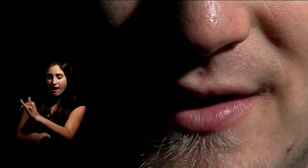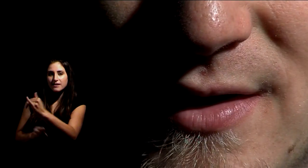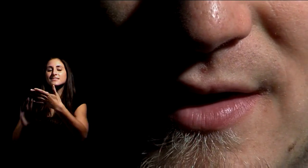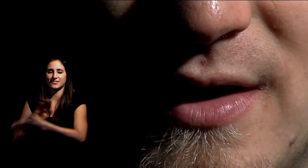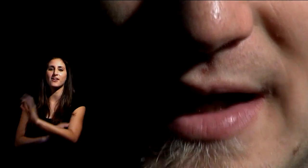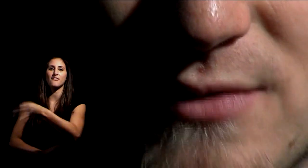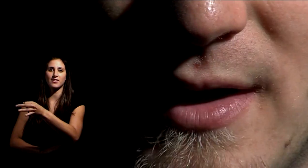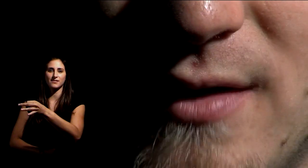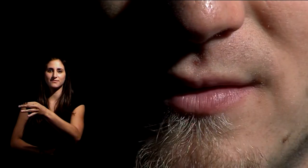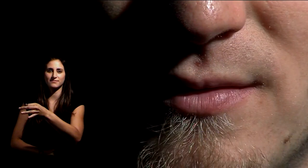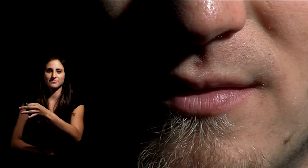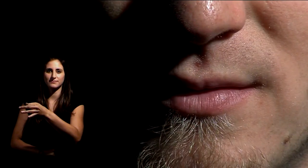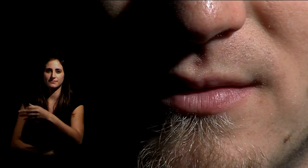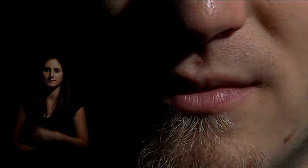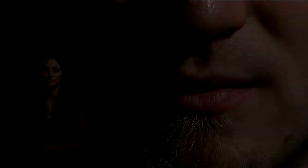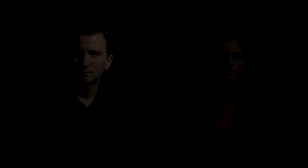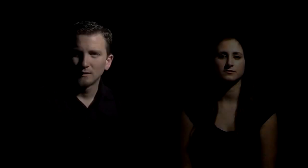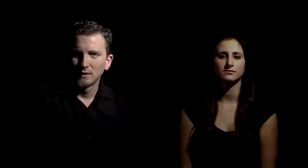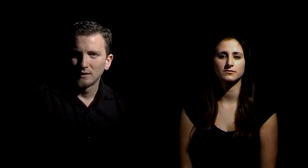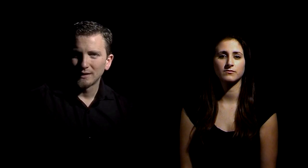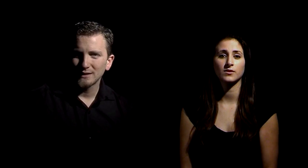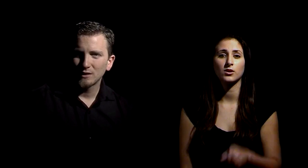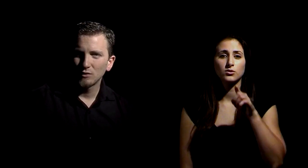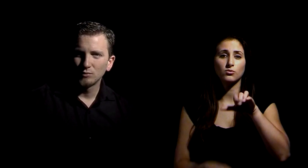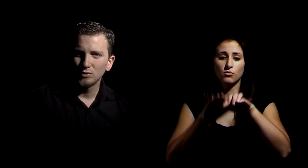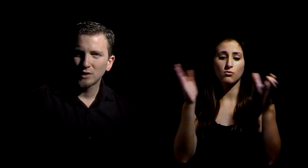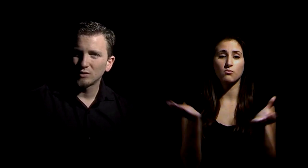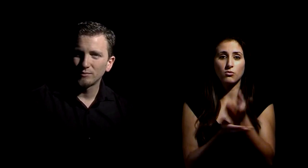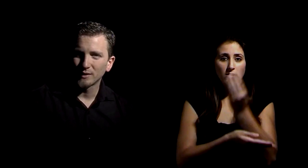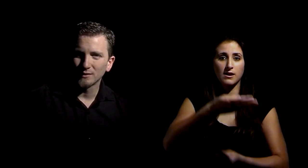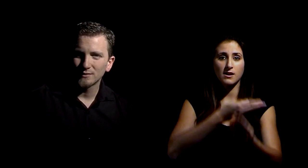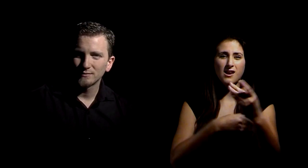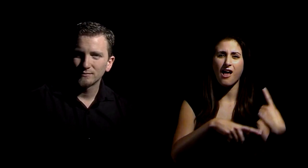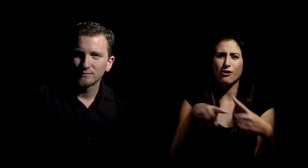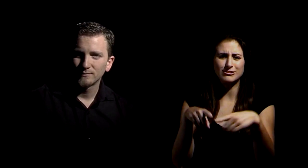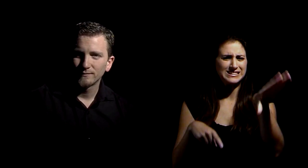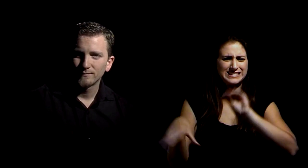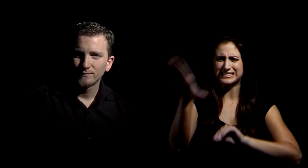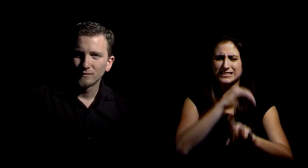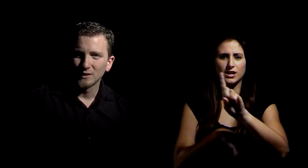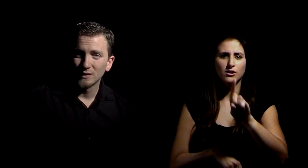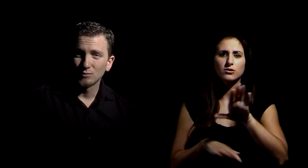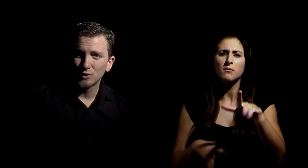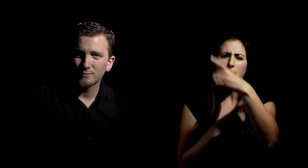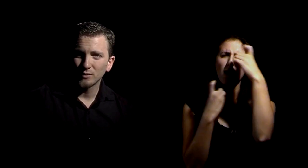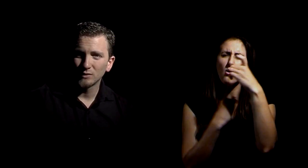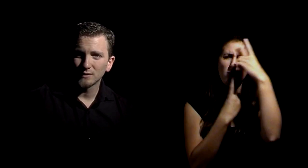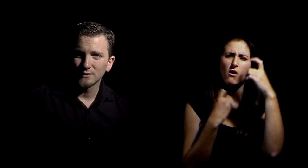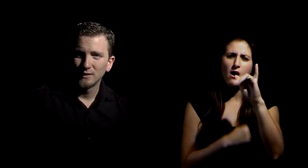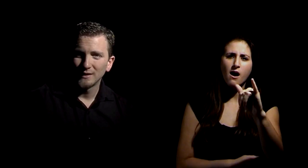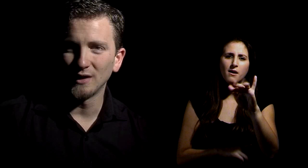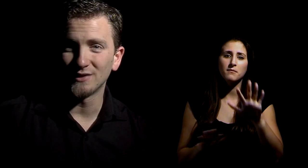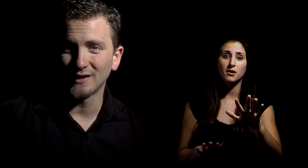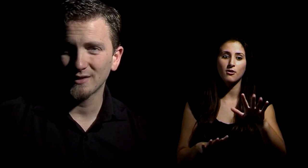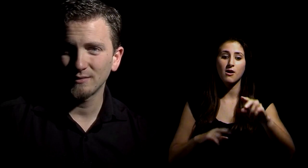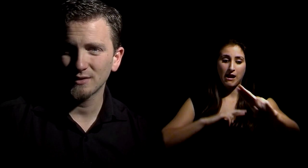existe, es verdad. Has nacido en un mundo que no comprendes. Tienes muchas preguntas